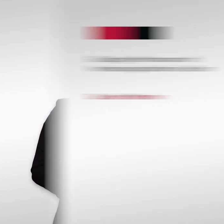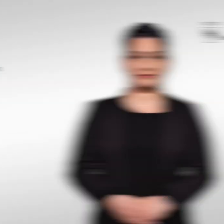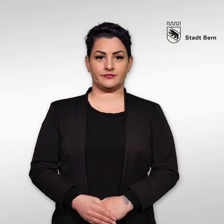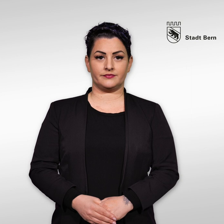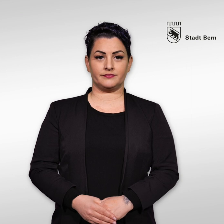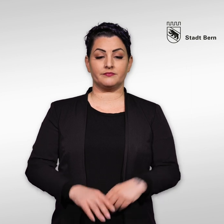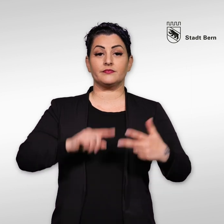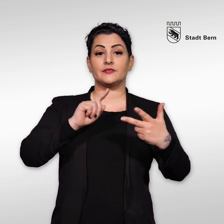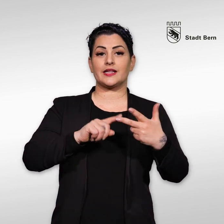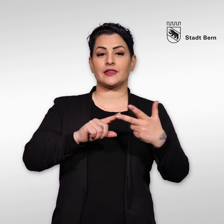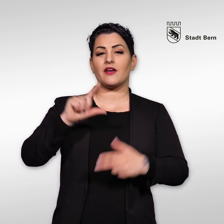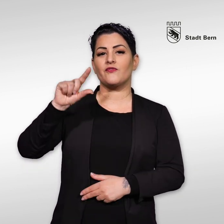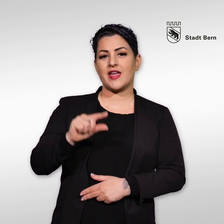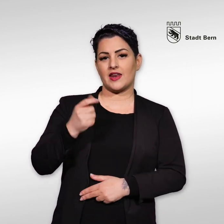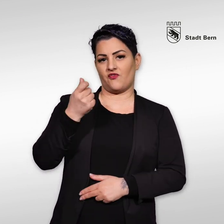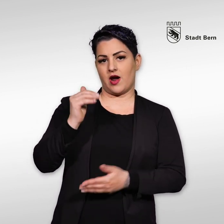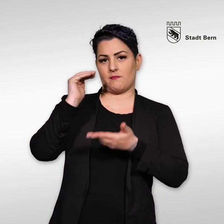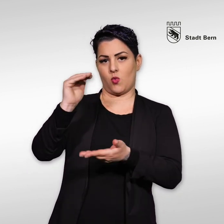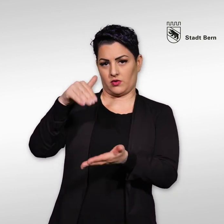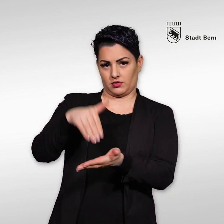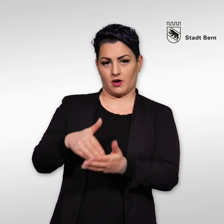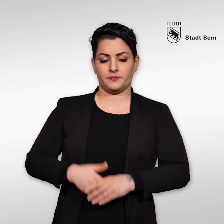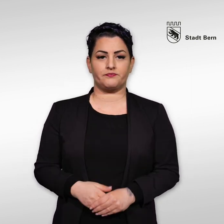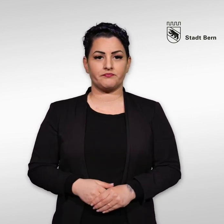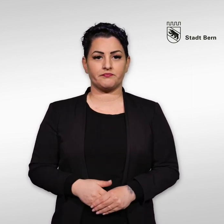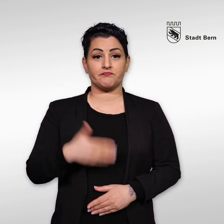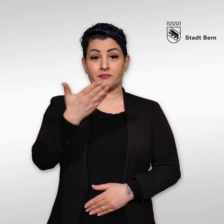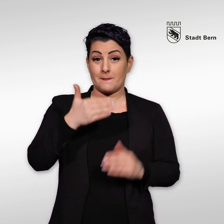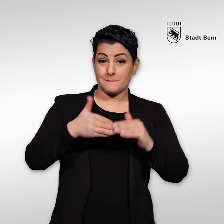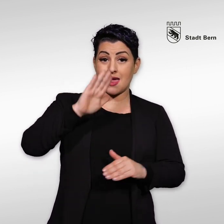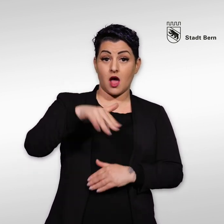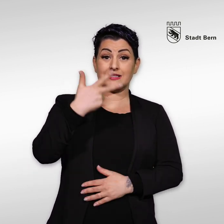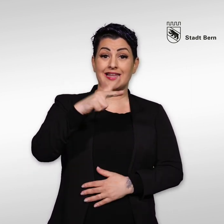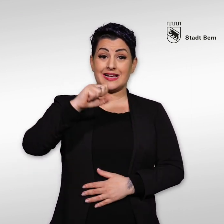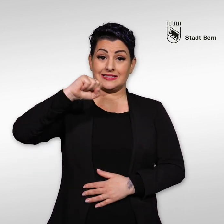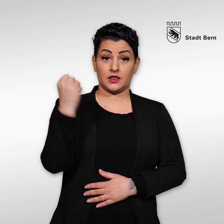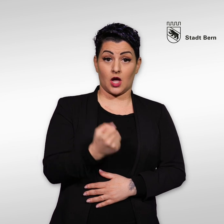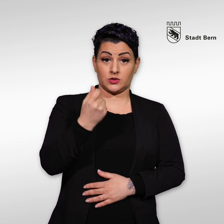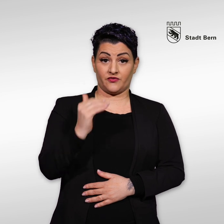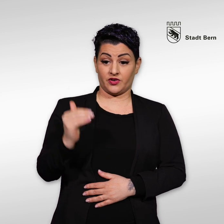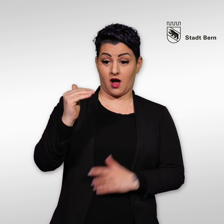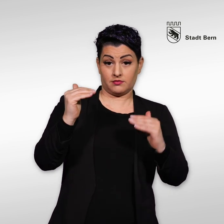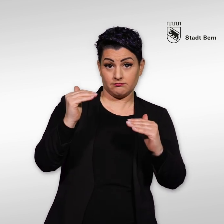Wenig Vermögen haben Sie dürfen nicht mehr als 30.000 Franken Vermögen haben.